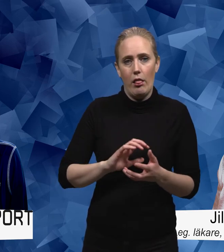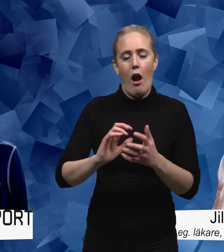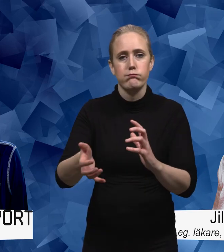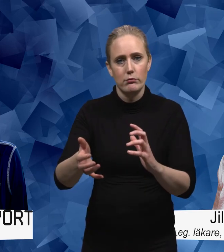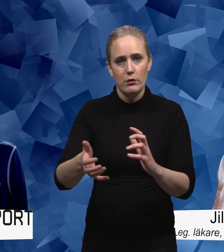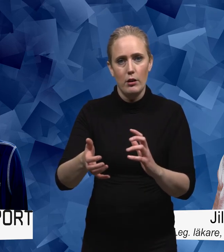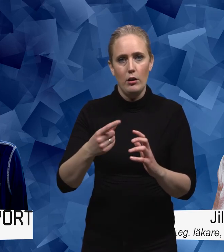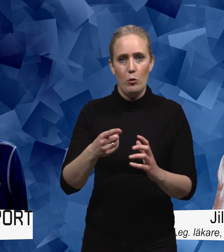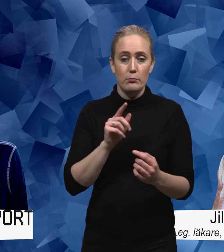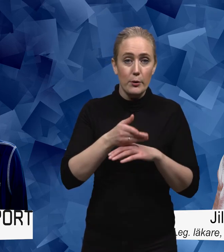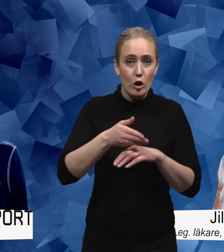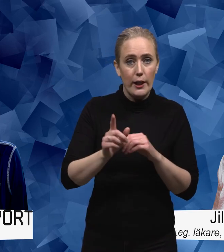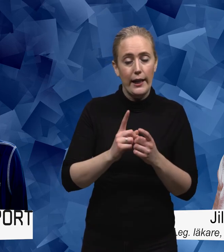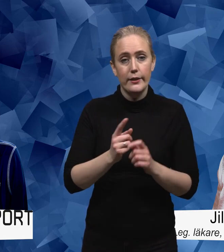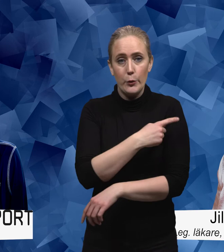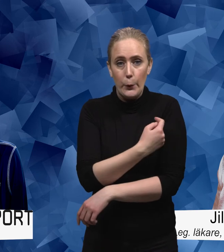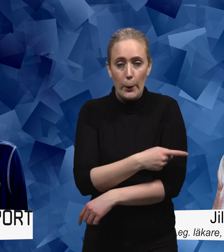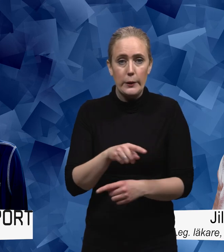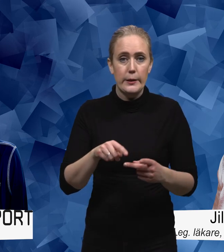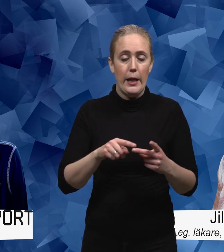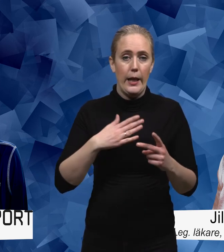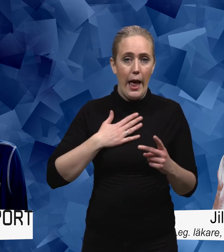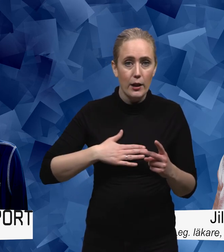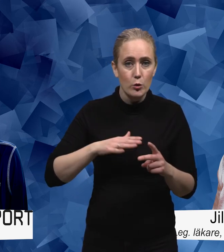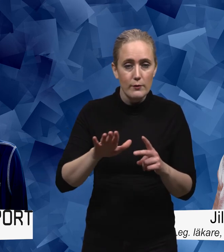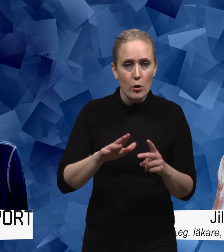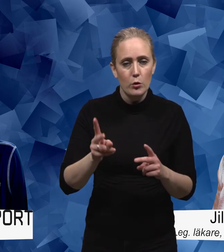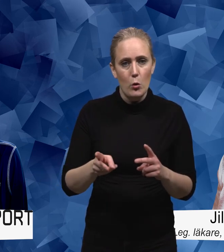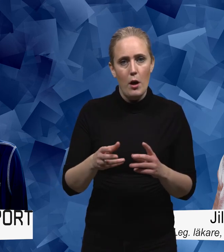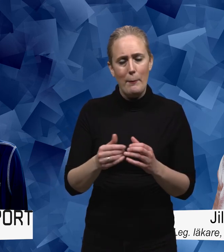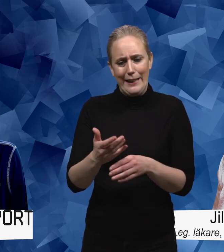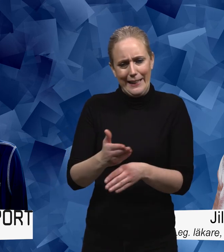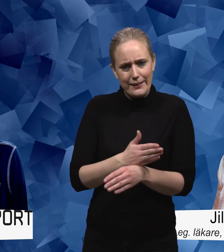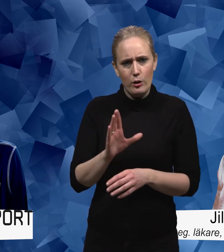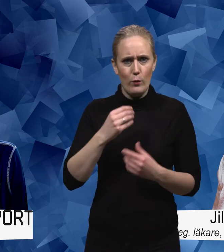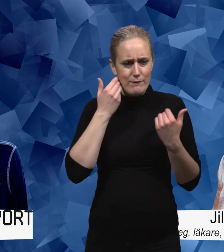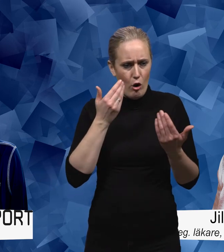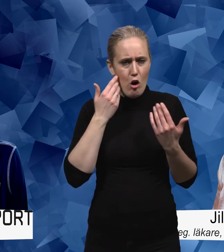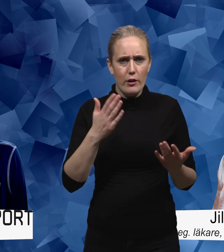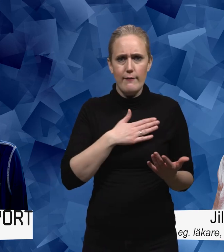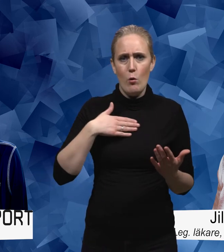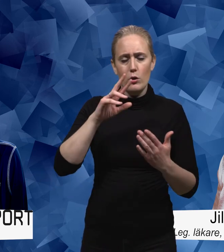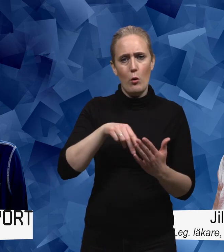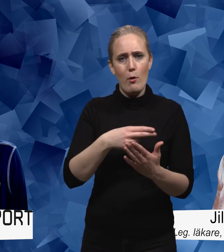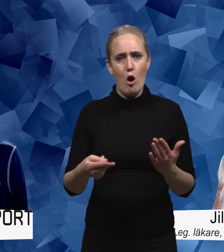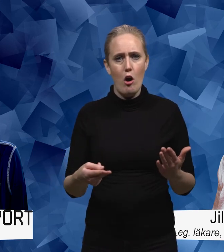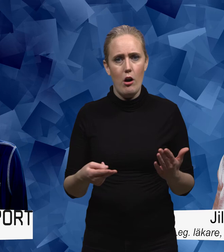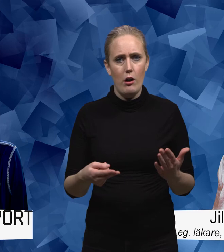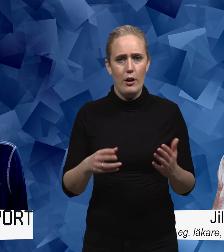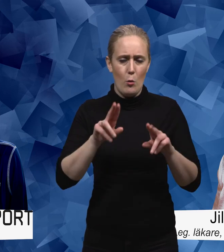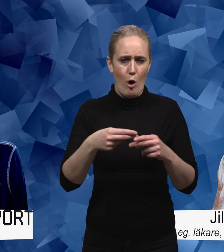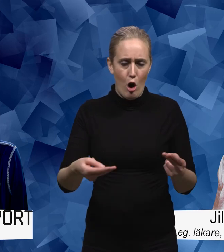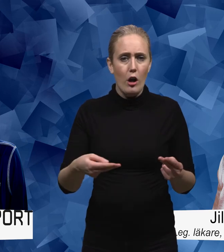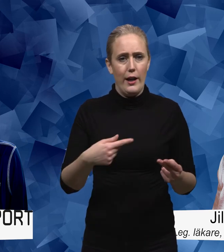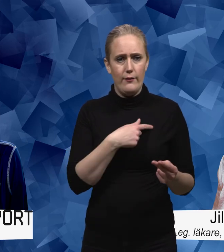för det är också någonting viktigt att det ska finnas men innan man kommer dit det vardagliga det normala att man får